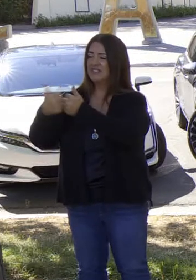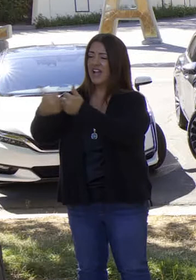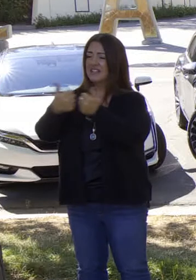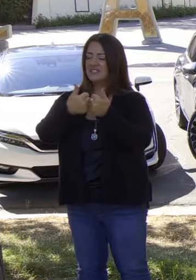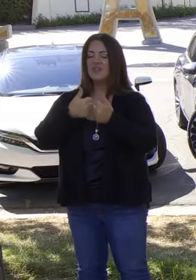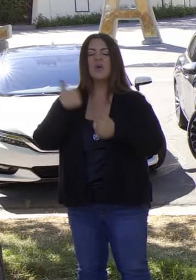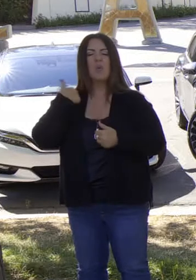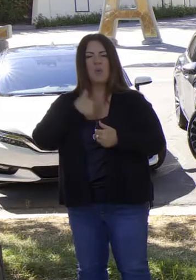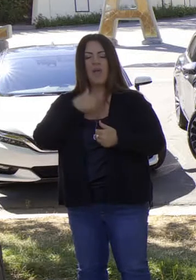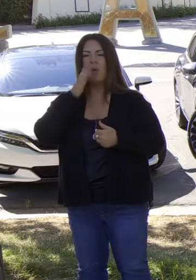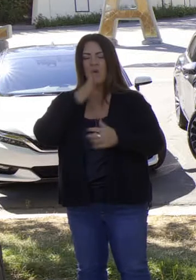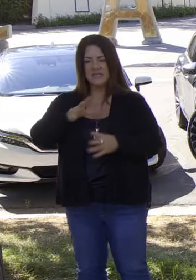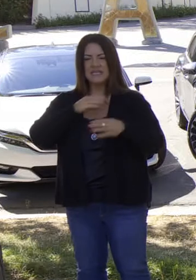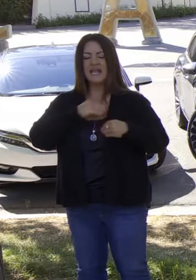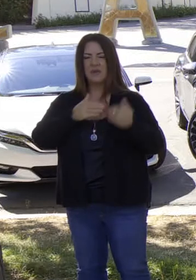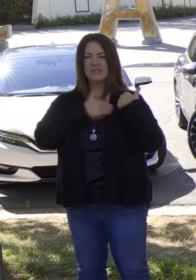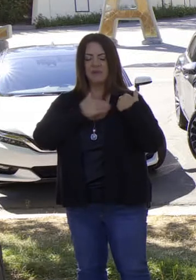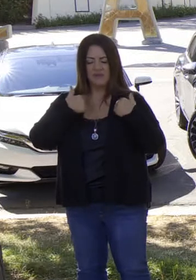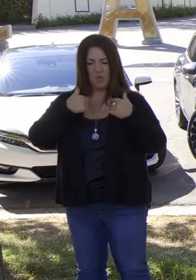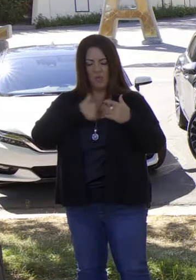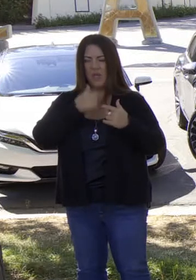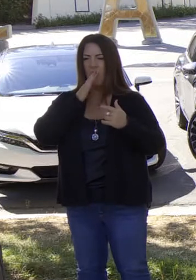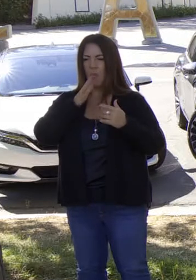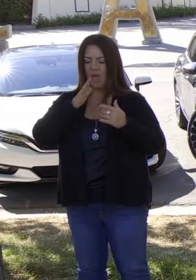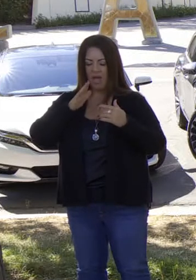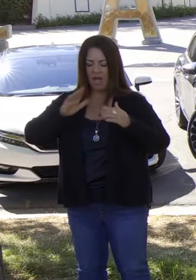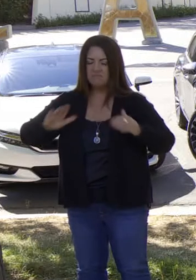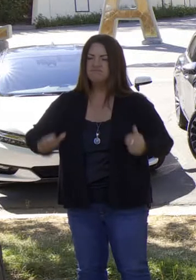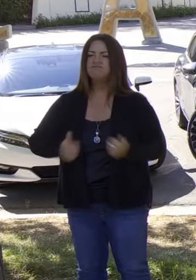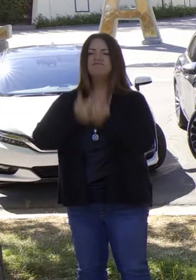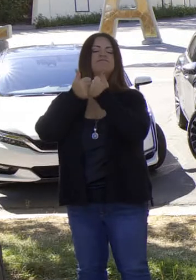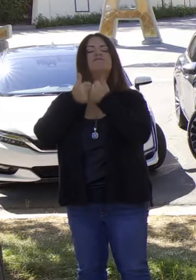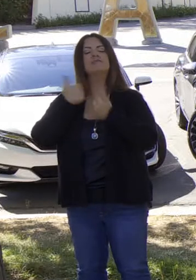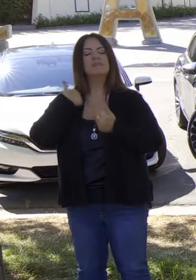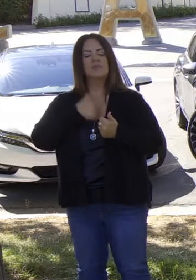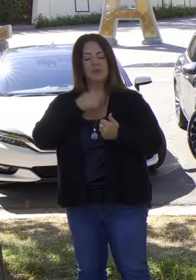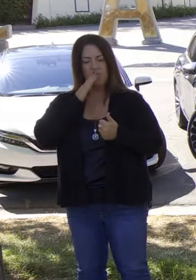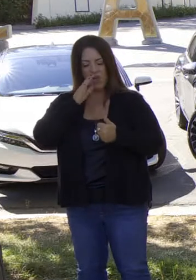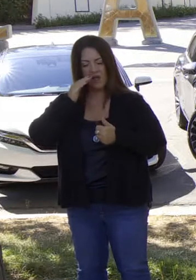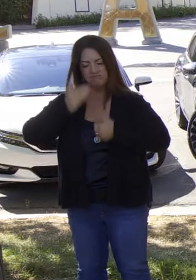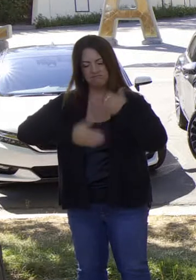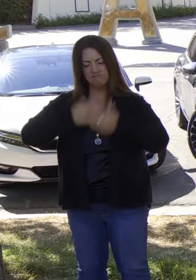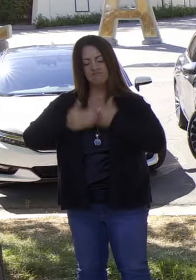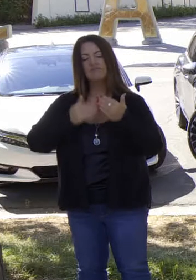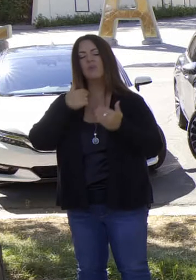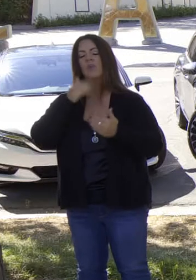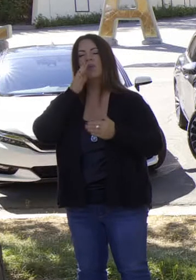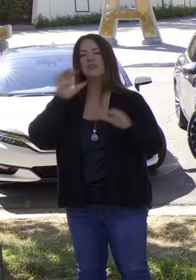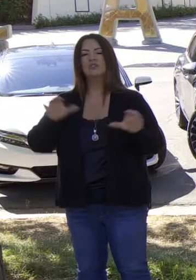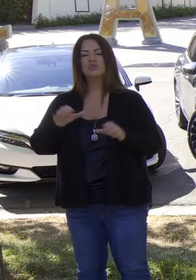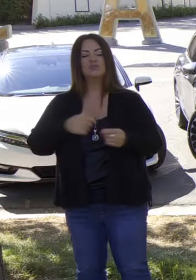la capacidad y habilidad de tomar la delantera y tomar medidas